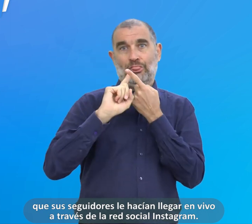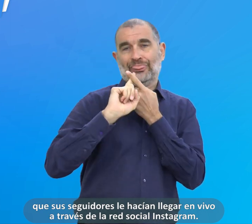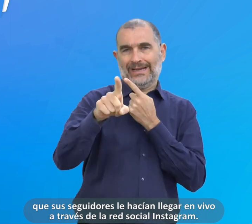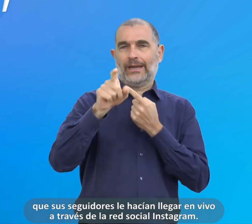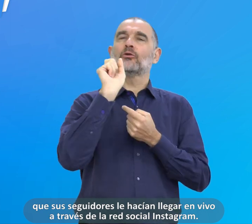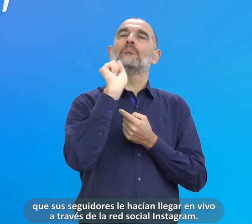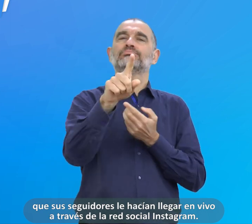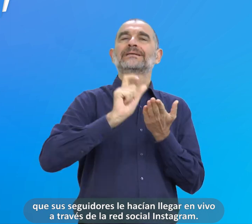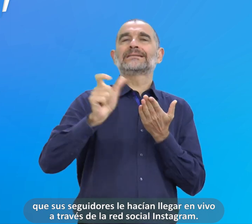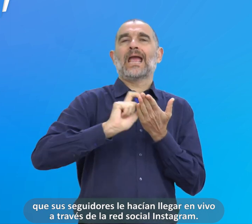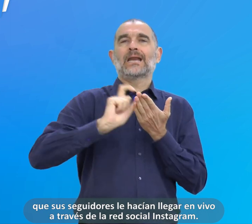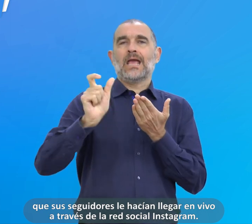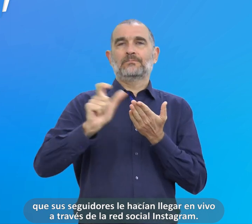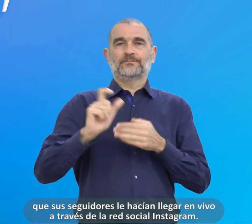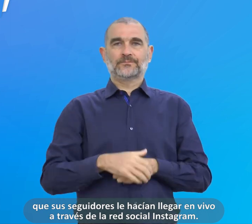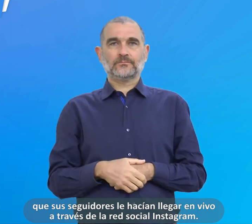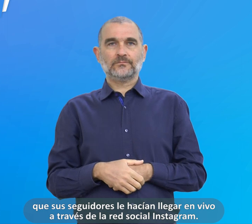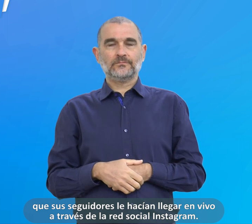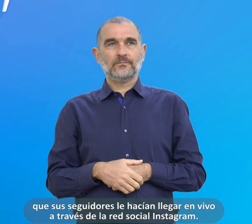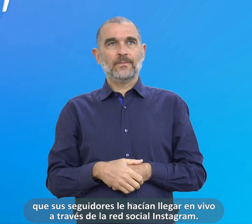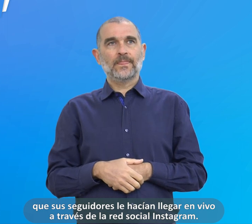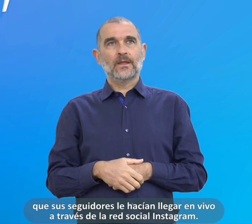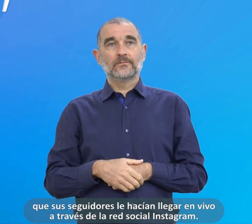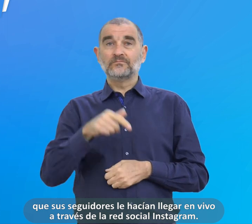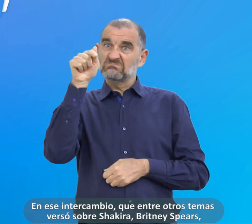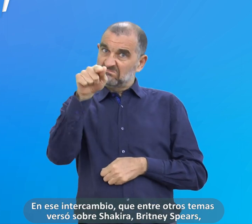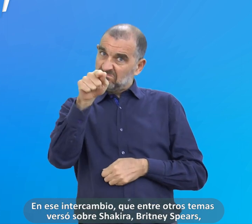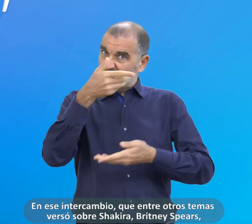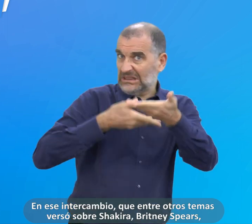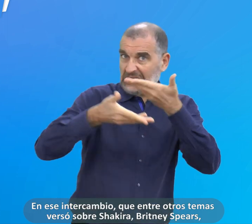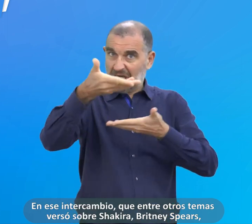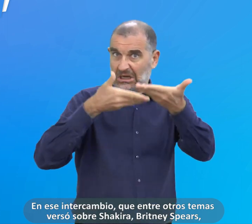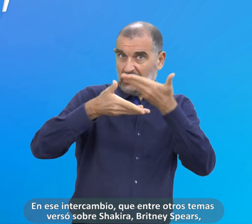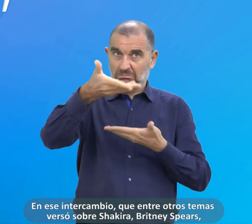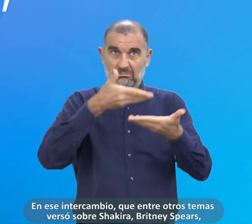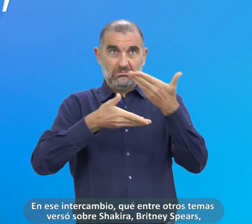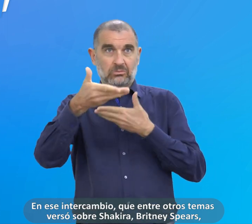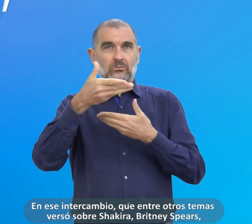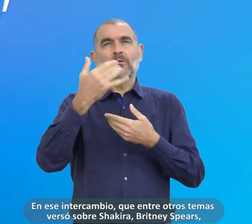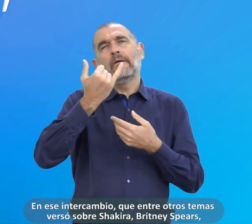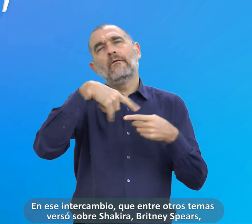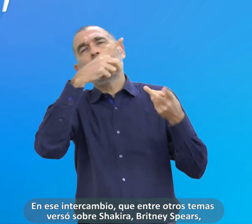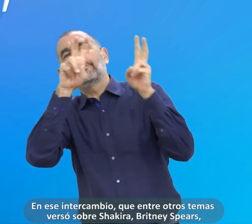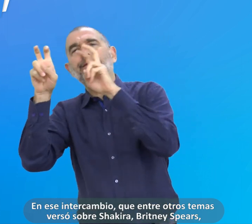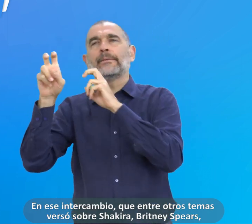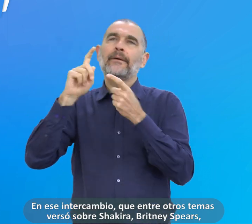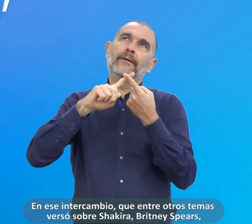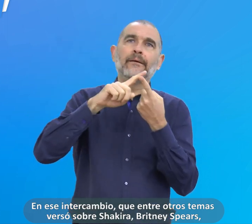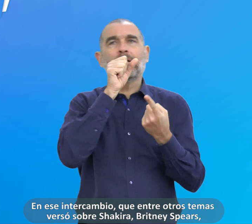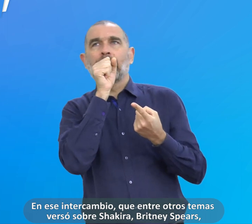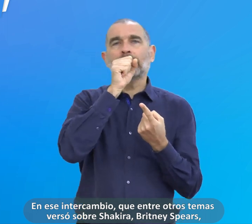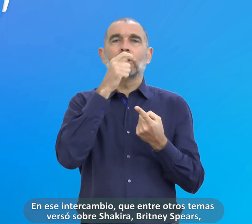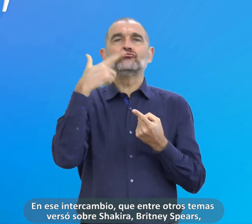le hacían llegar en vivo a través de la red social Instagram. En ese intercambio, que entre otros temas